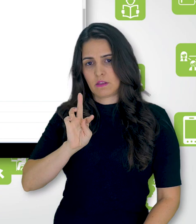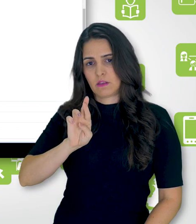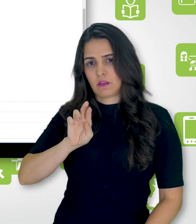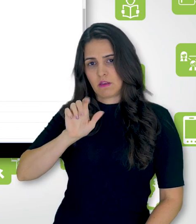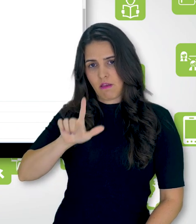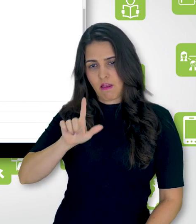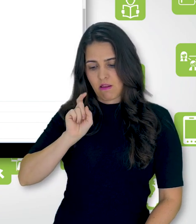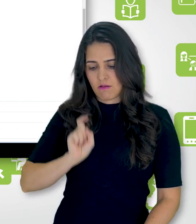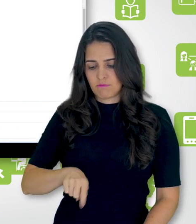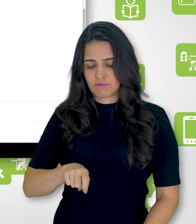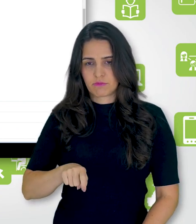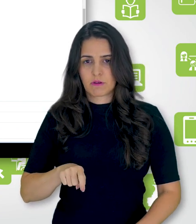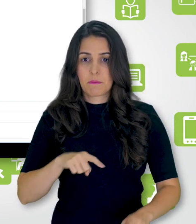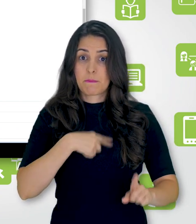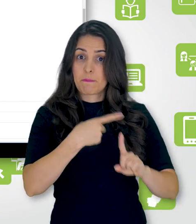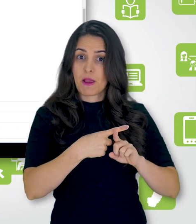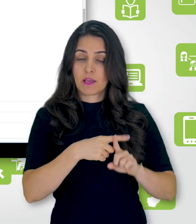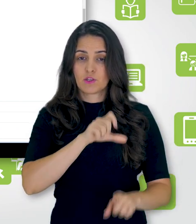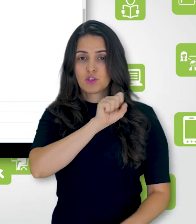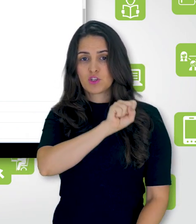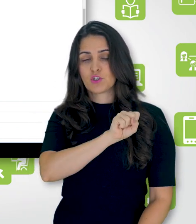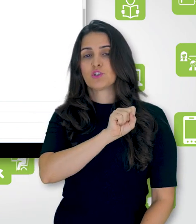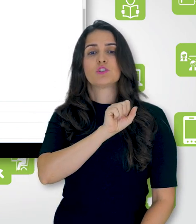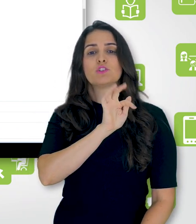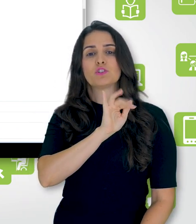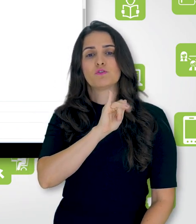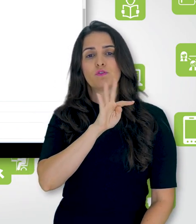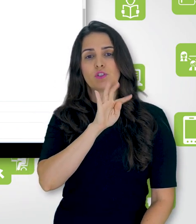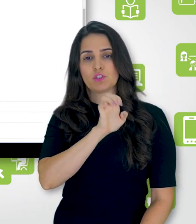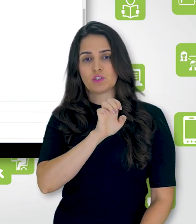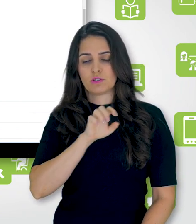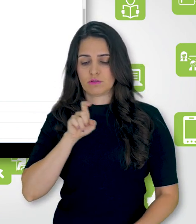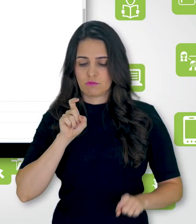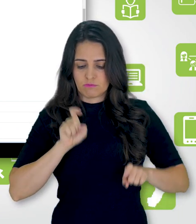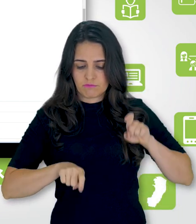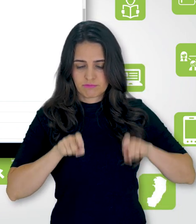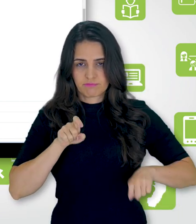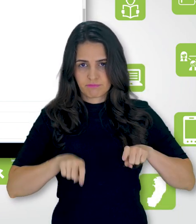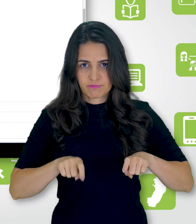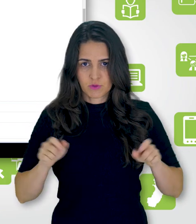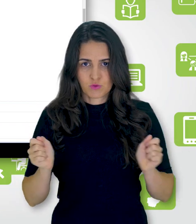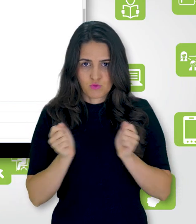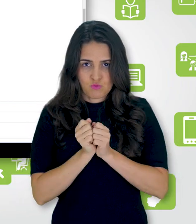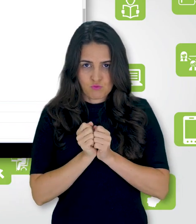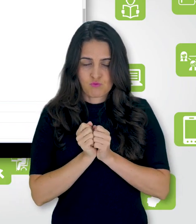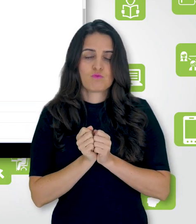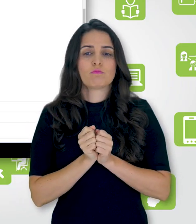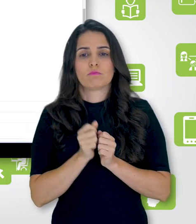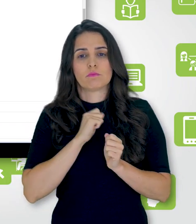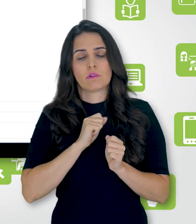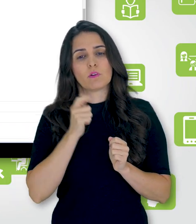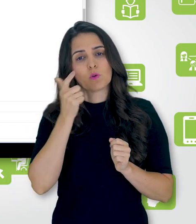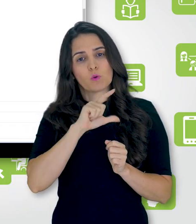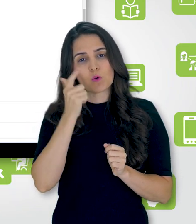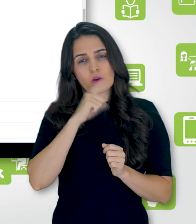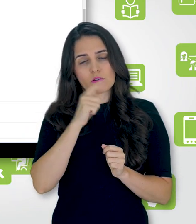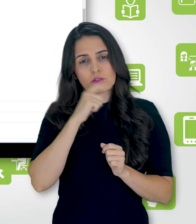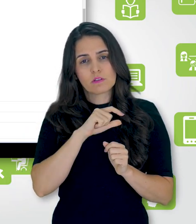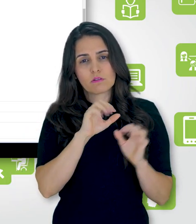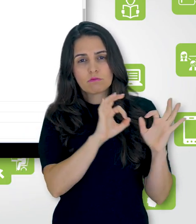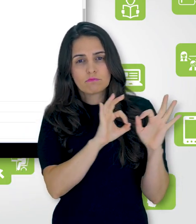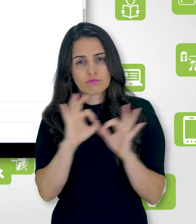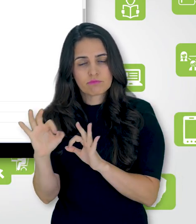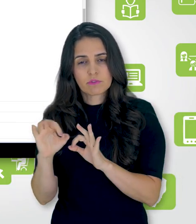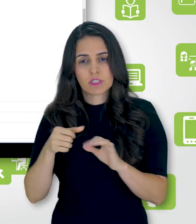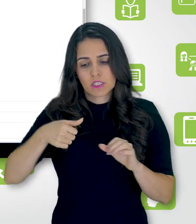E aqui, a tecla Shift, para todas as atividades. Aqui, no caso, eu quero ir da tarefa ao H5P.